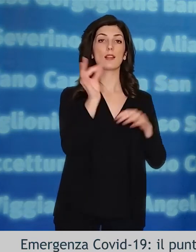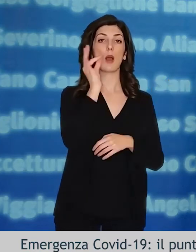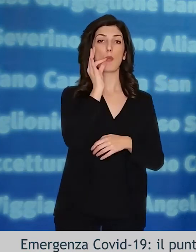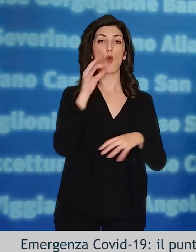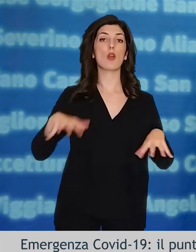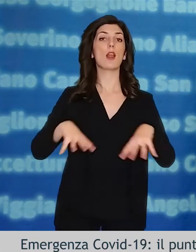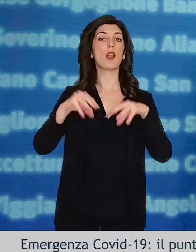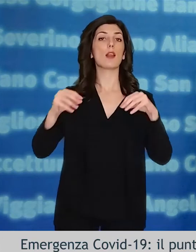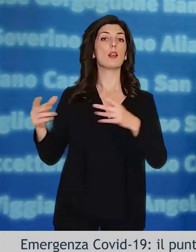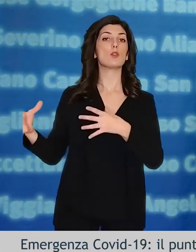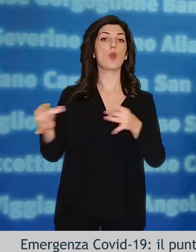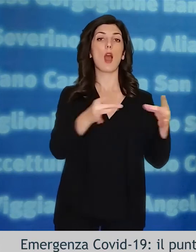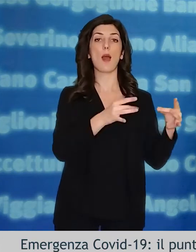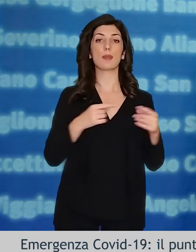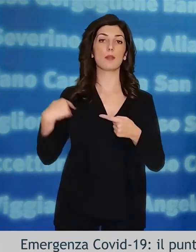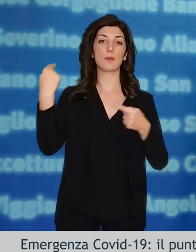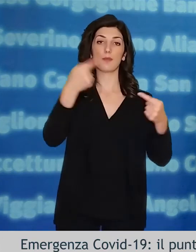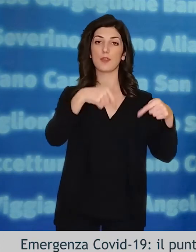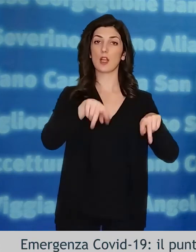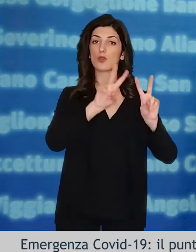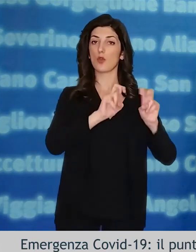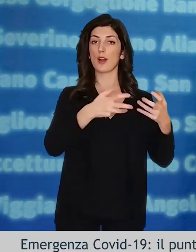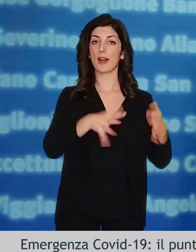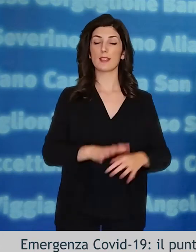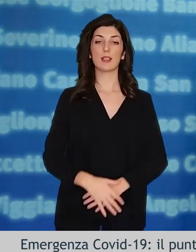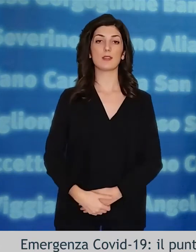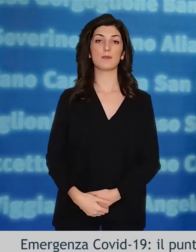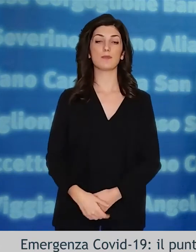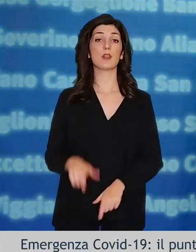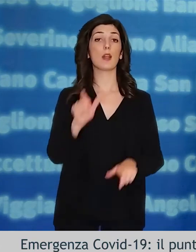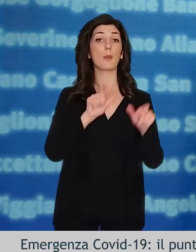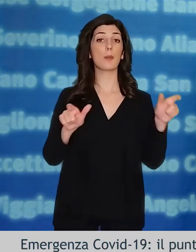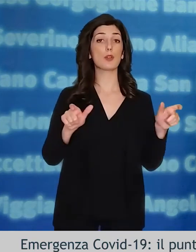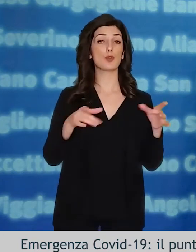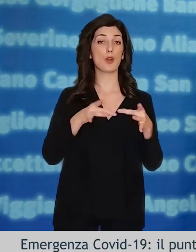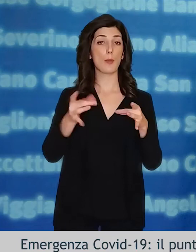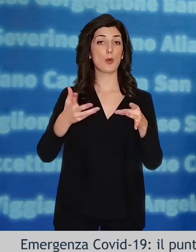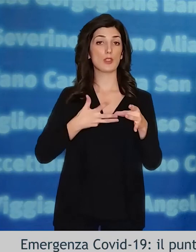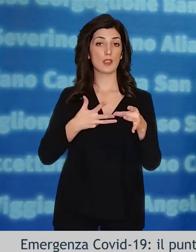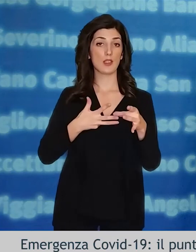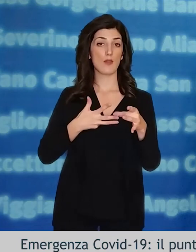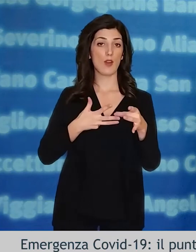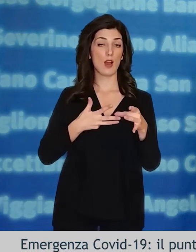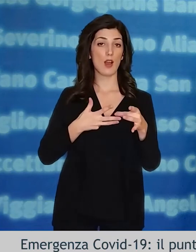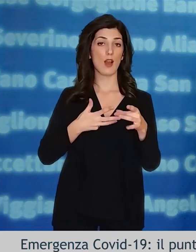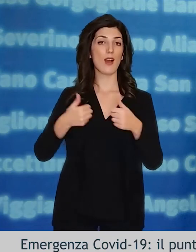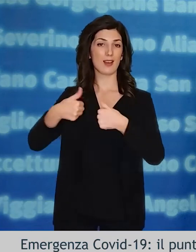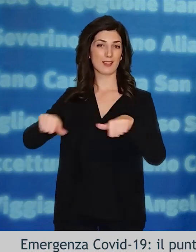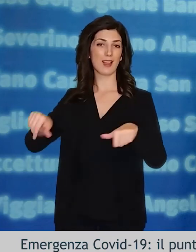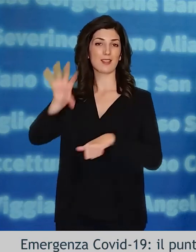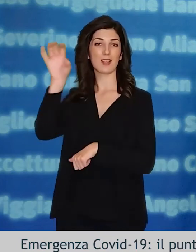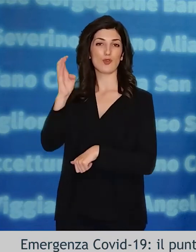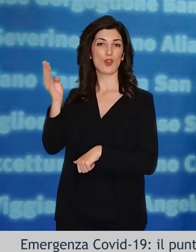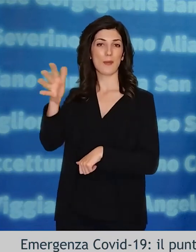.980 tamponi effettuati dall'inizio dell'epidemia. Le positività totali